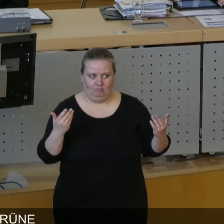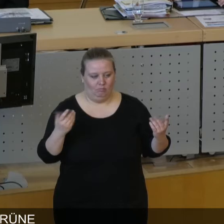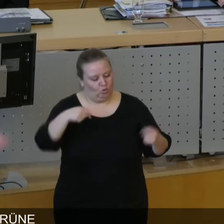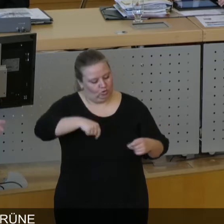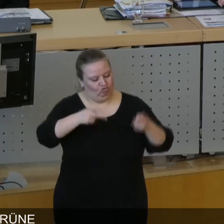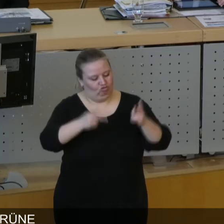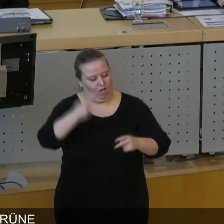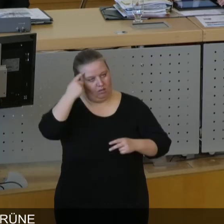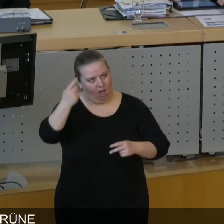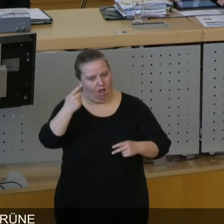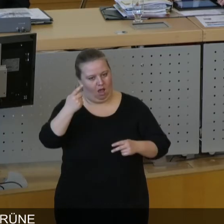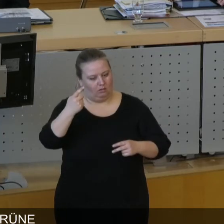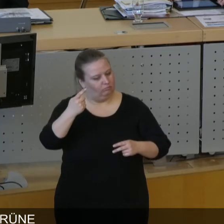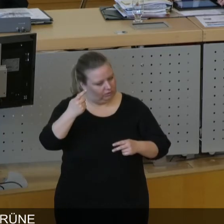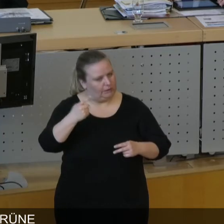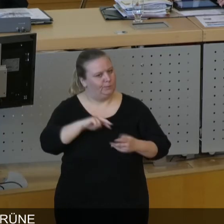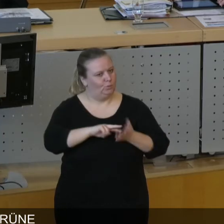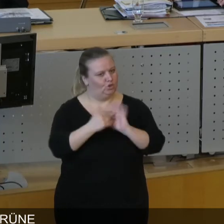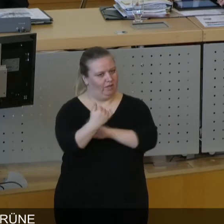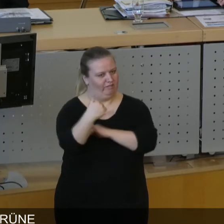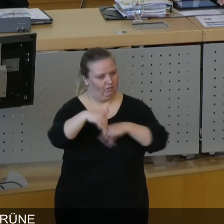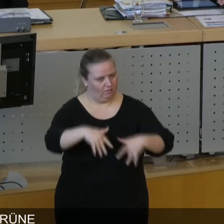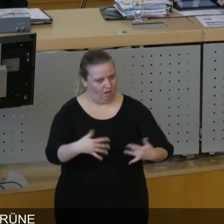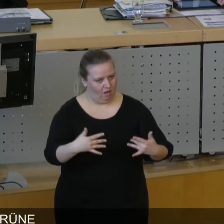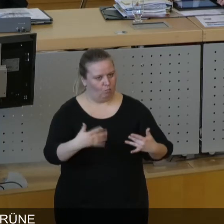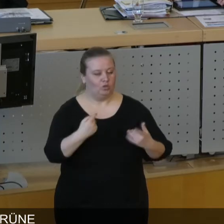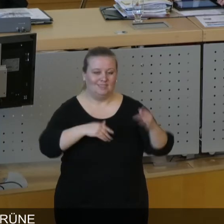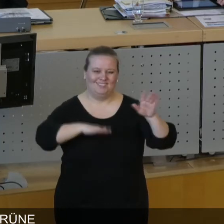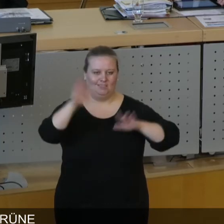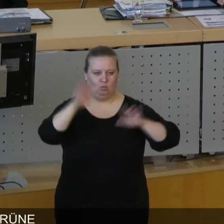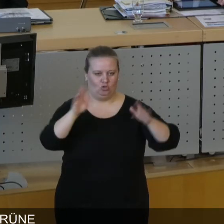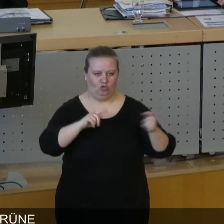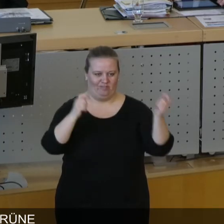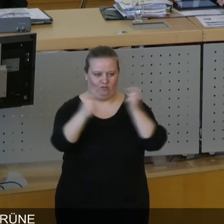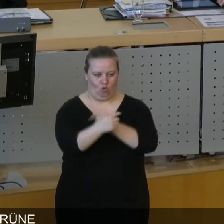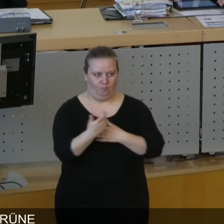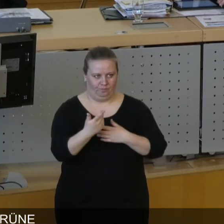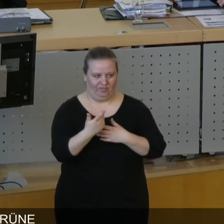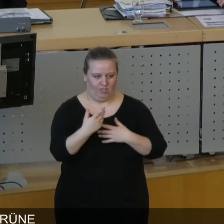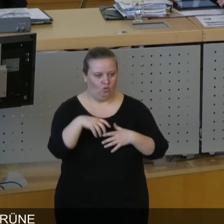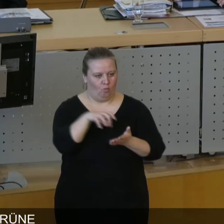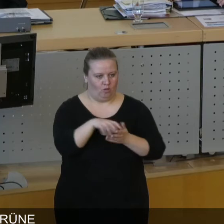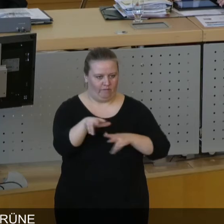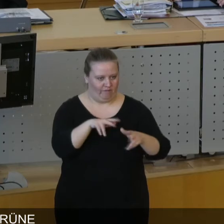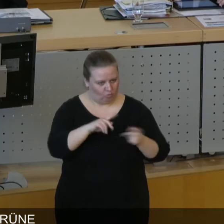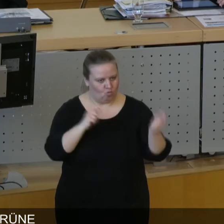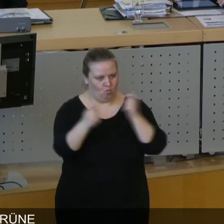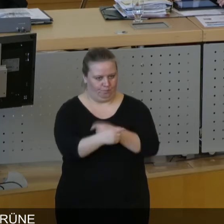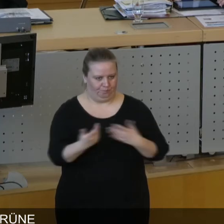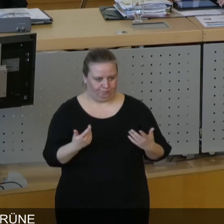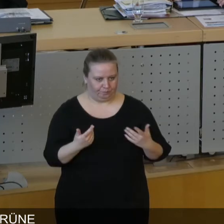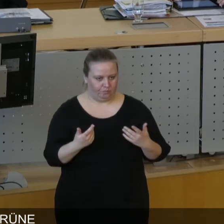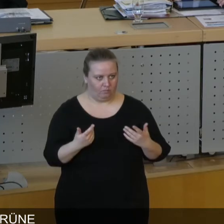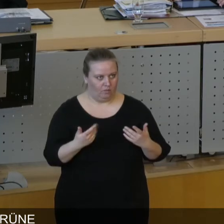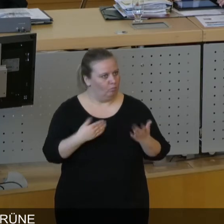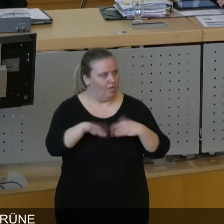dieser Stadtrat die politische Kraft aufbringt, tatsächlich eine demokratische Reform der Dresdner Kommunalverwaltung anzuschieben. Denn um nicht